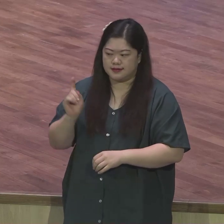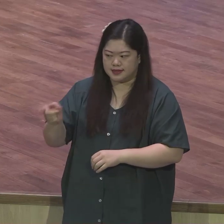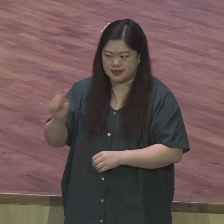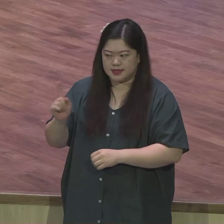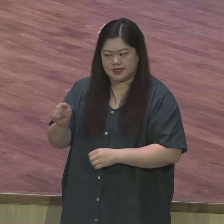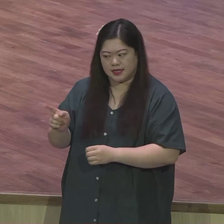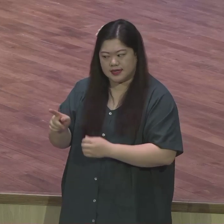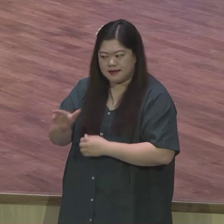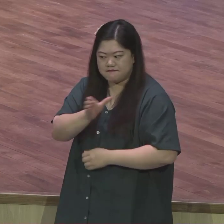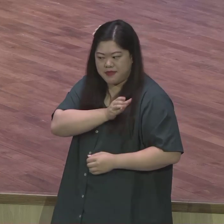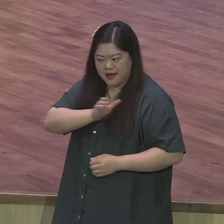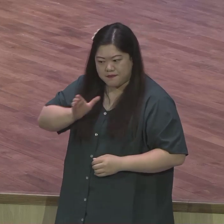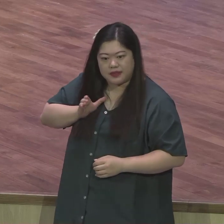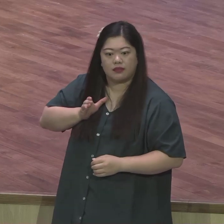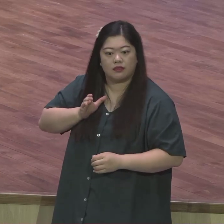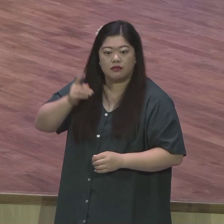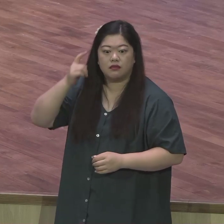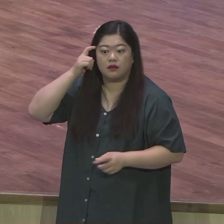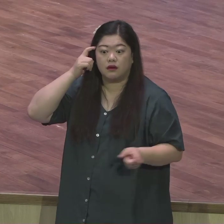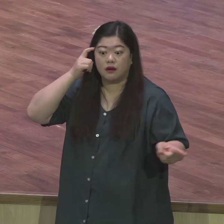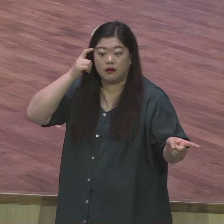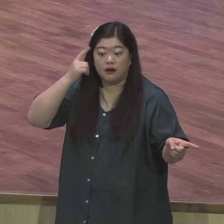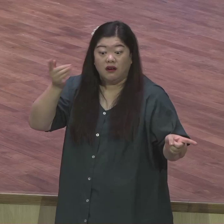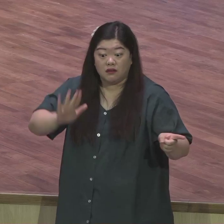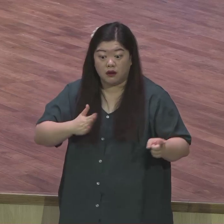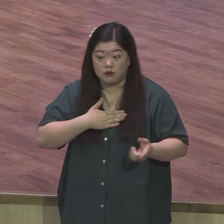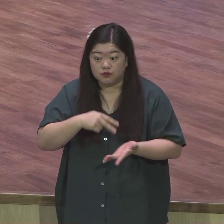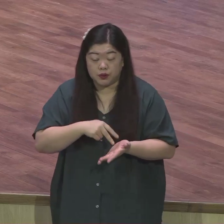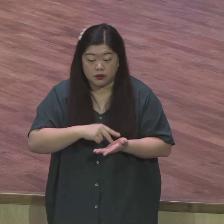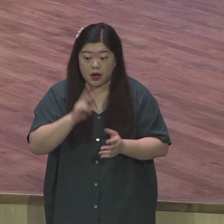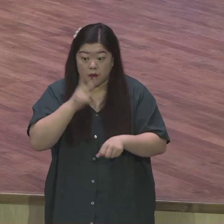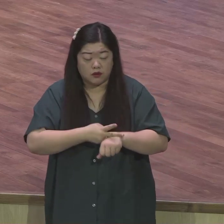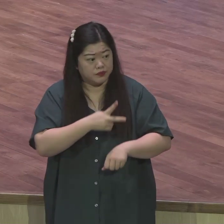모르니까 오해하고 있으니까 나도 그랬으니까